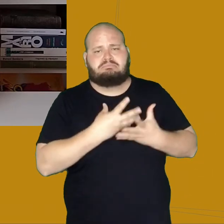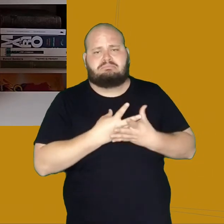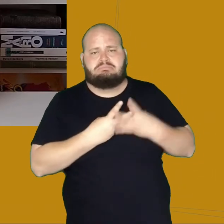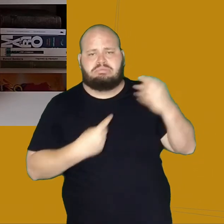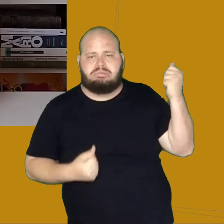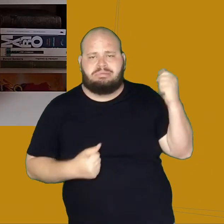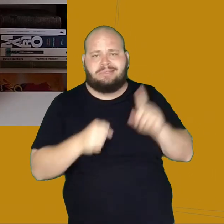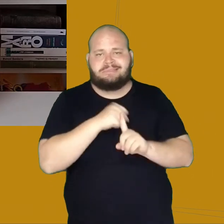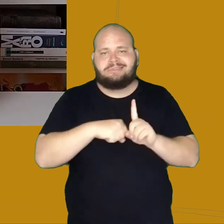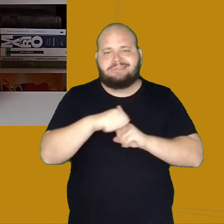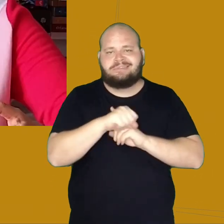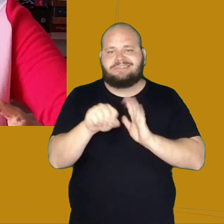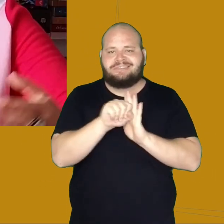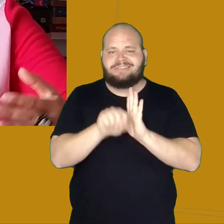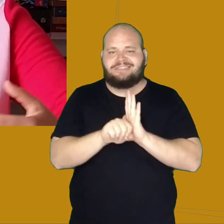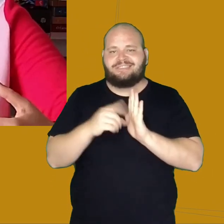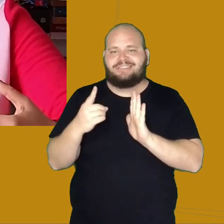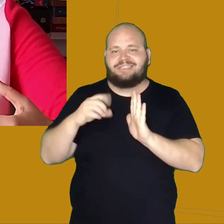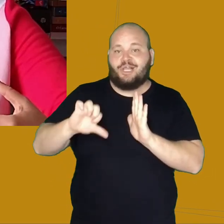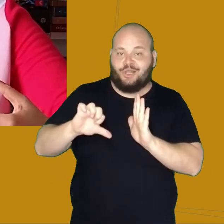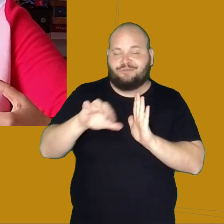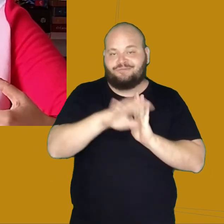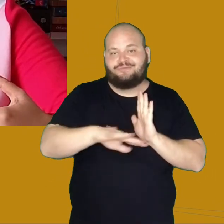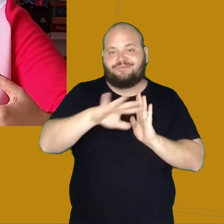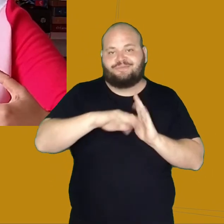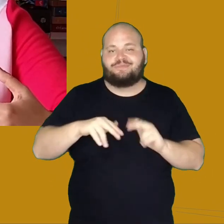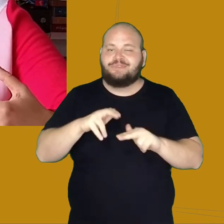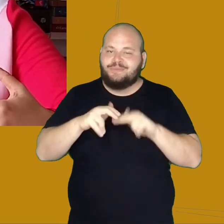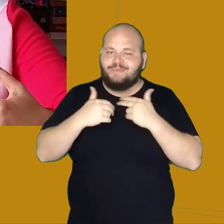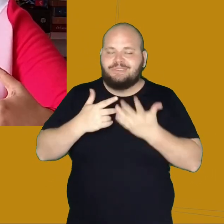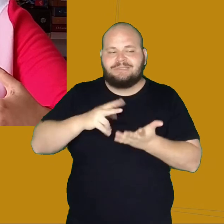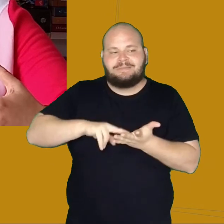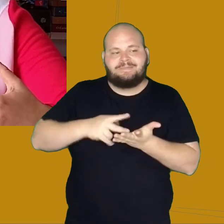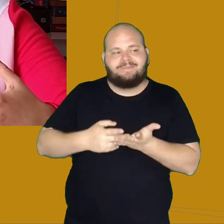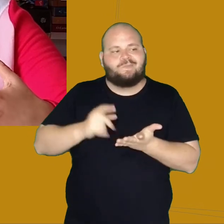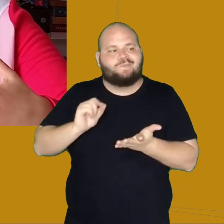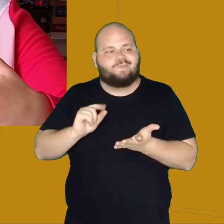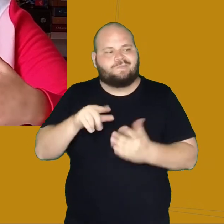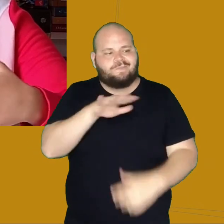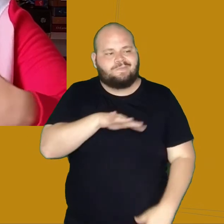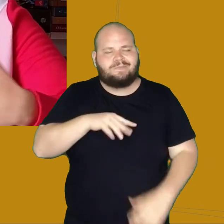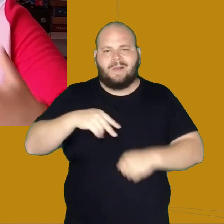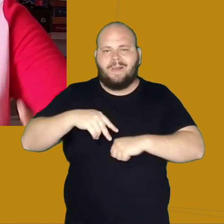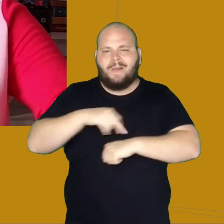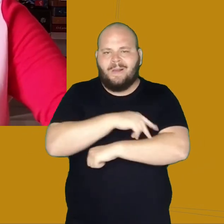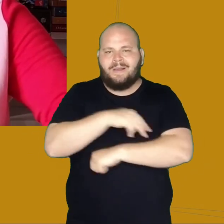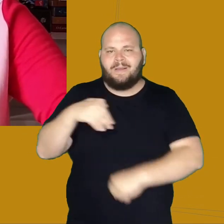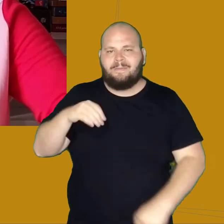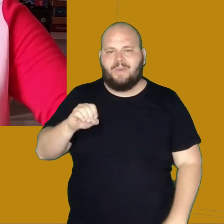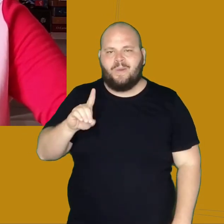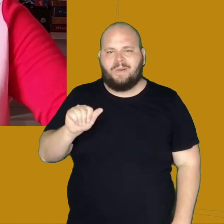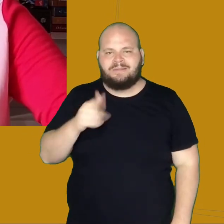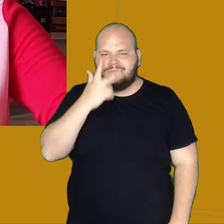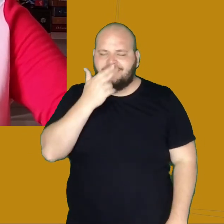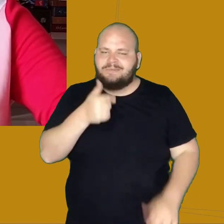do século XIX. Nesse sentido, a gente pode interpretar a moda como uma maneira de demonstrar essa melancolia, essa